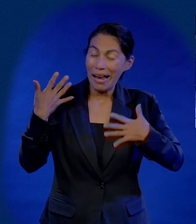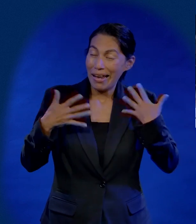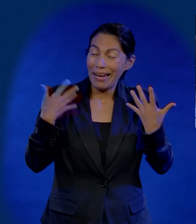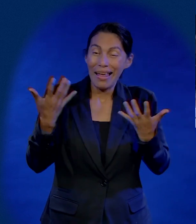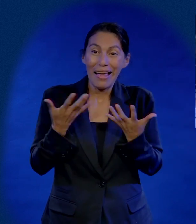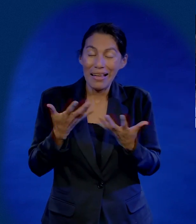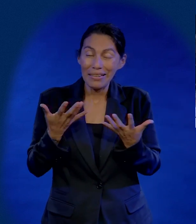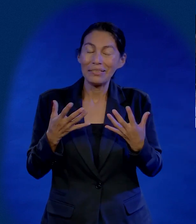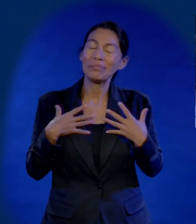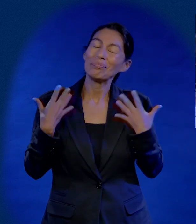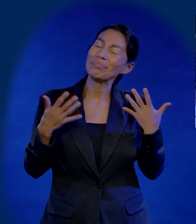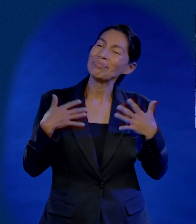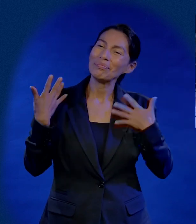cosas porque las disfrutamos.